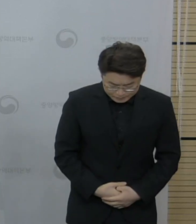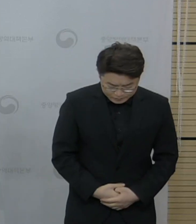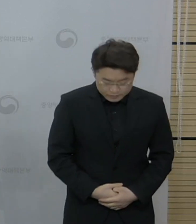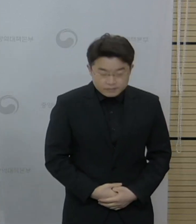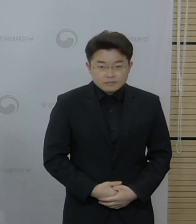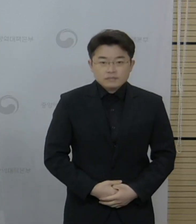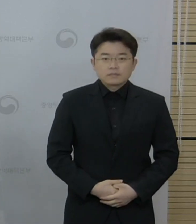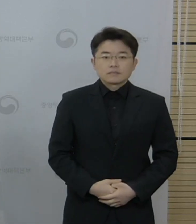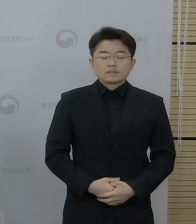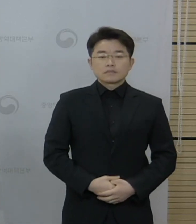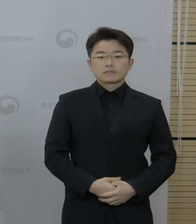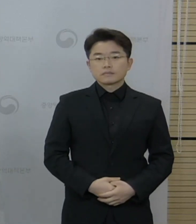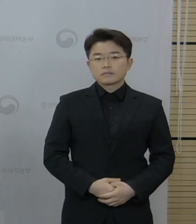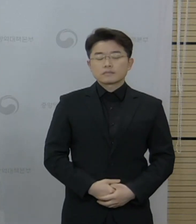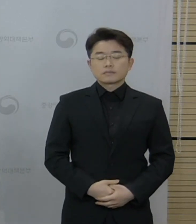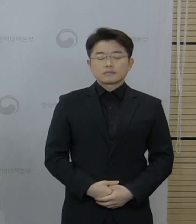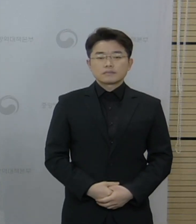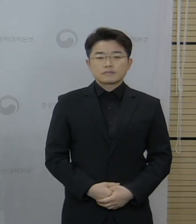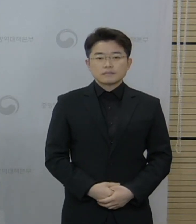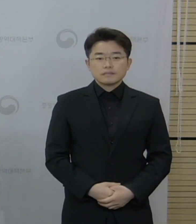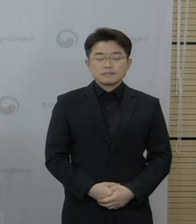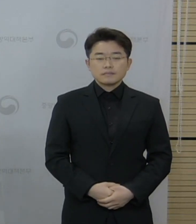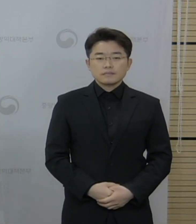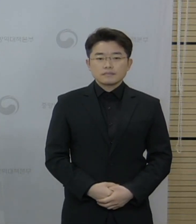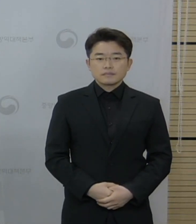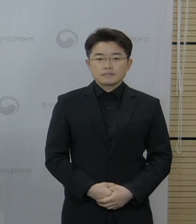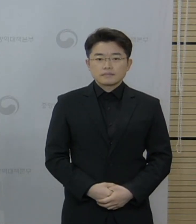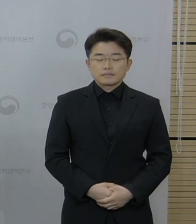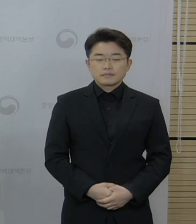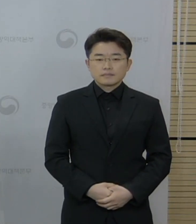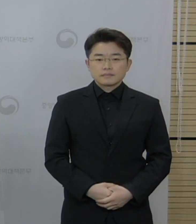먼저 이상원 역학조사 분석단장의 설명이 있겠습니다.